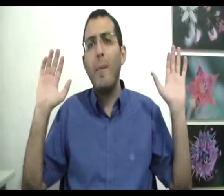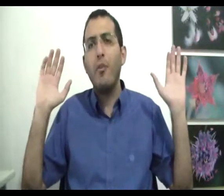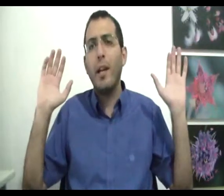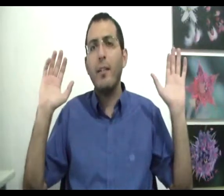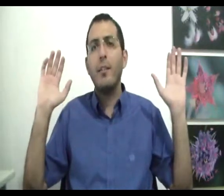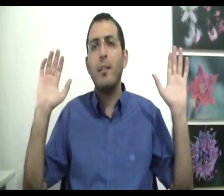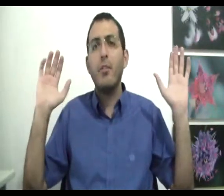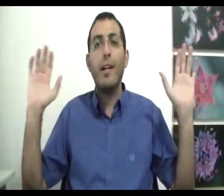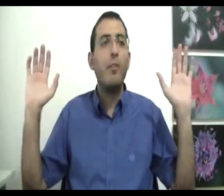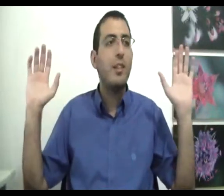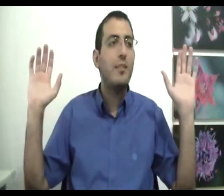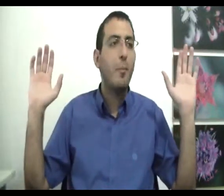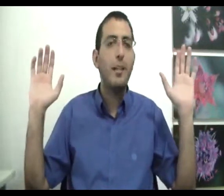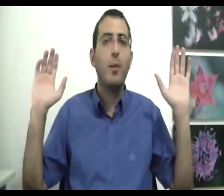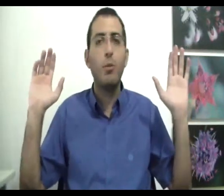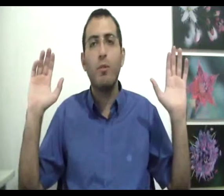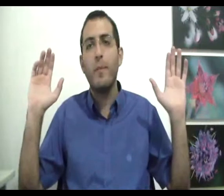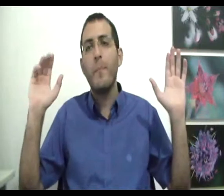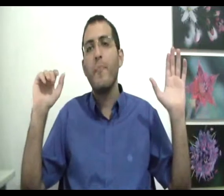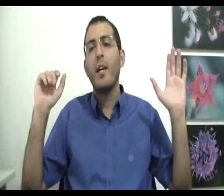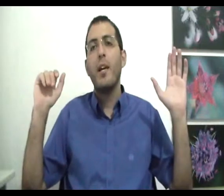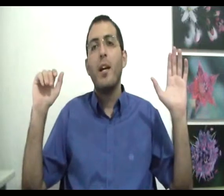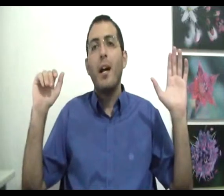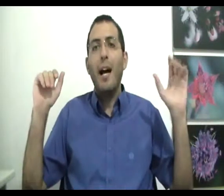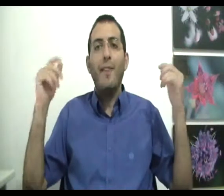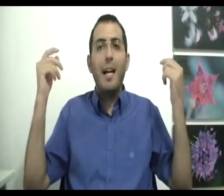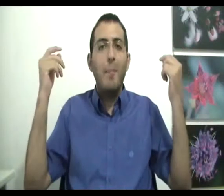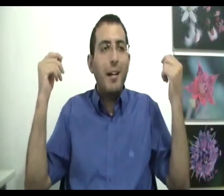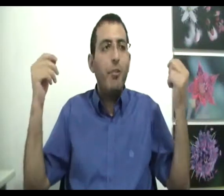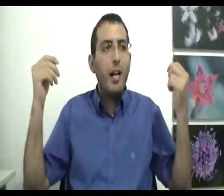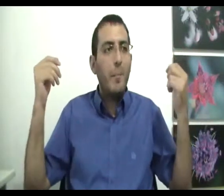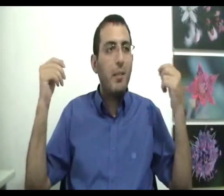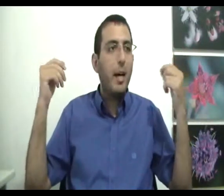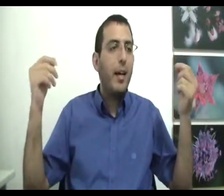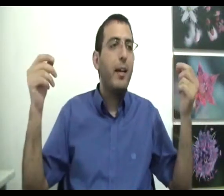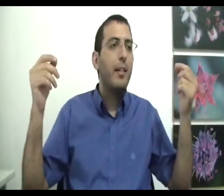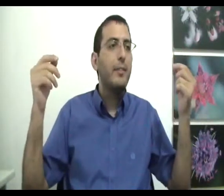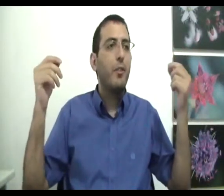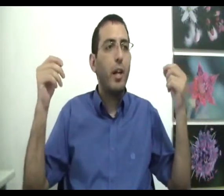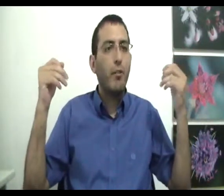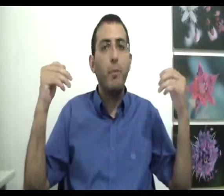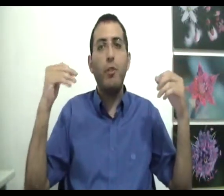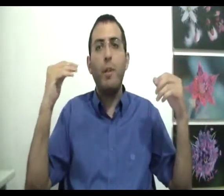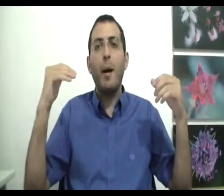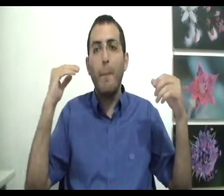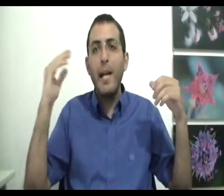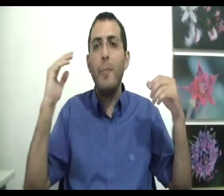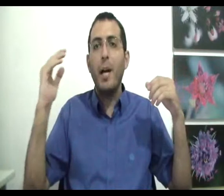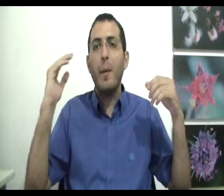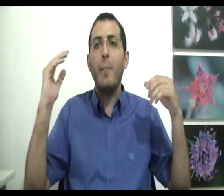בשקב כשאני אשworth ובנט הכל טוב אבל מה שמתברר כאן זה שאנשים שיש להם הרבה הרבה הרבה הרבה